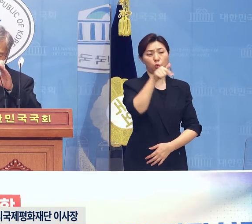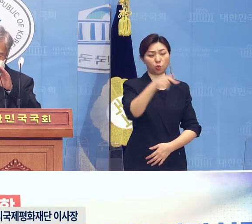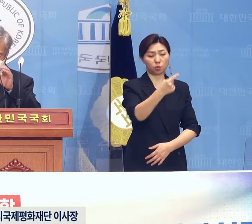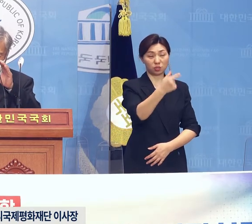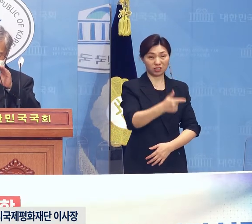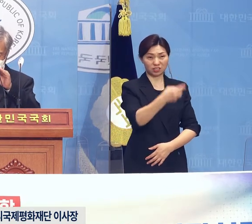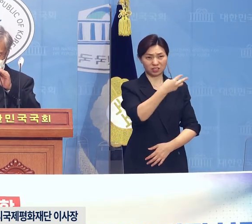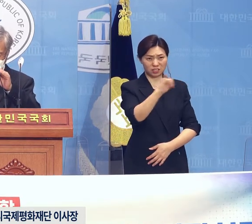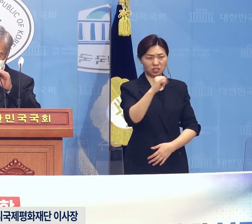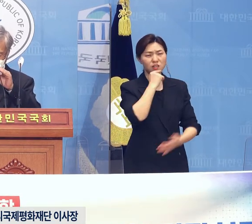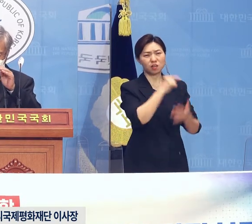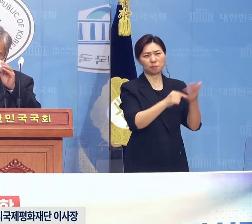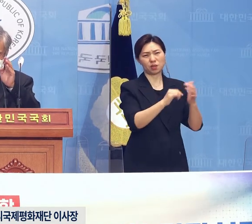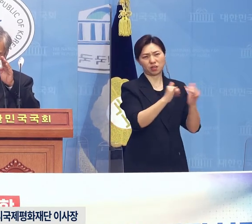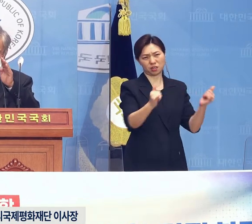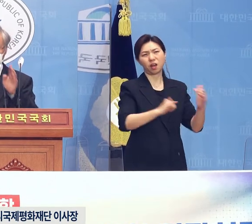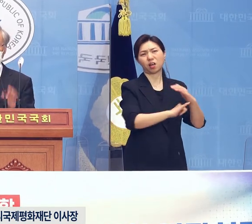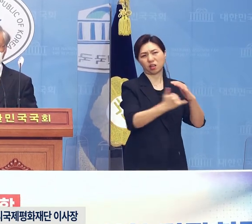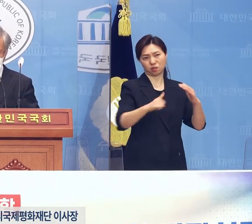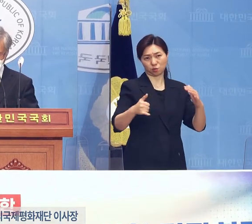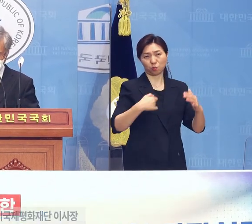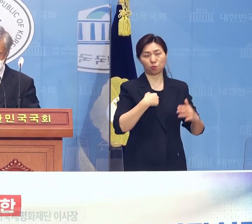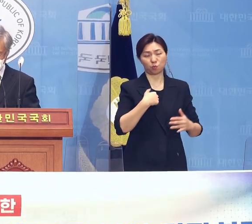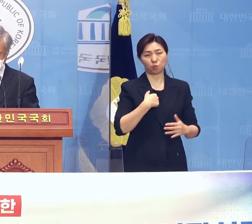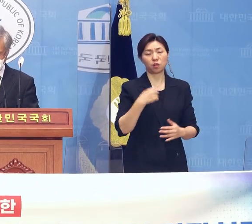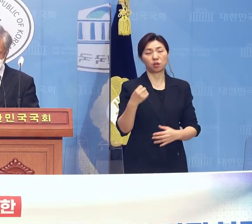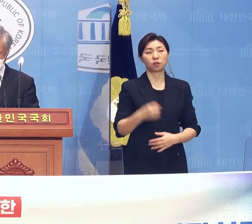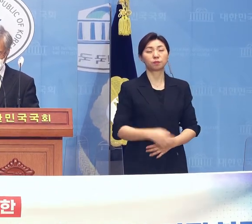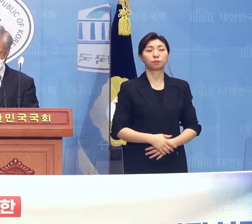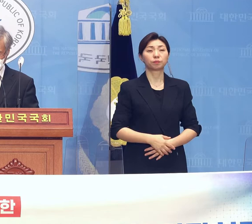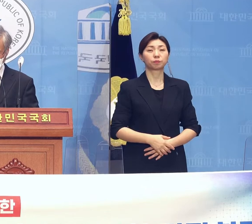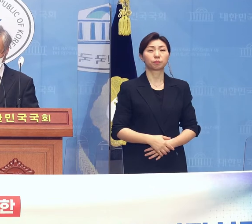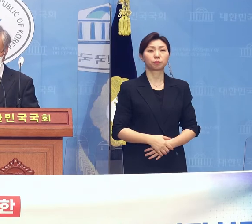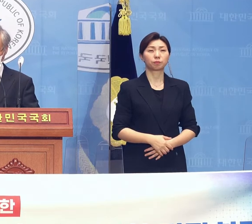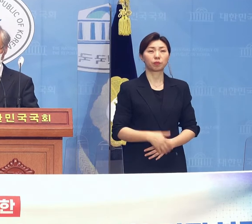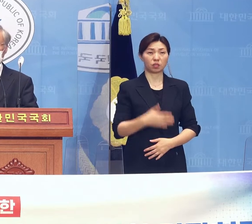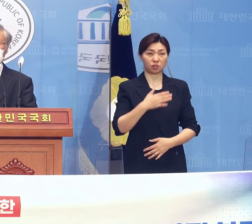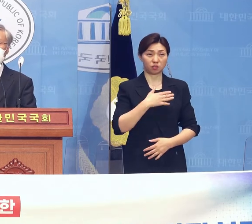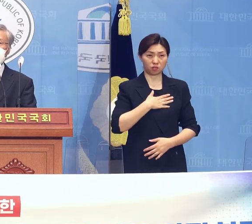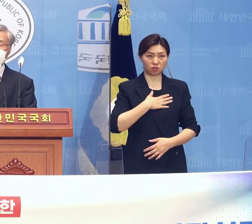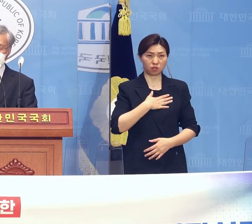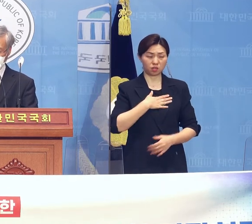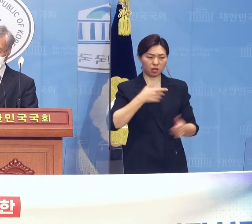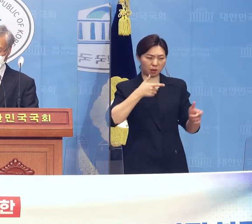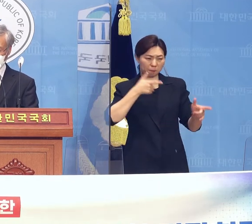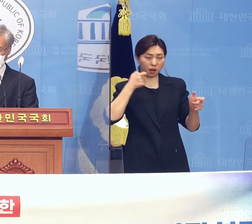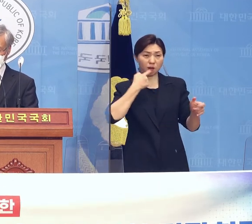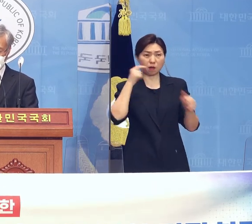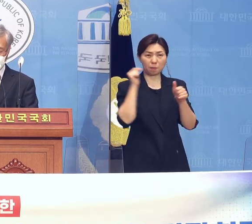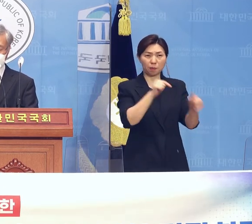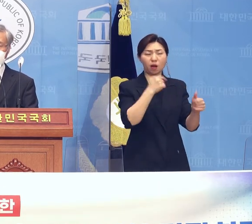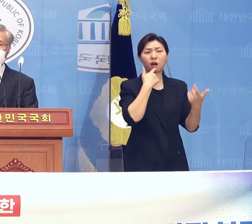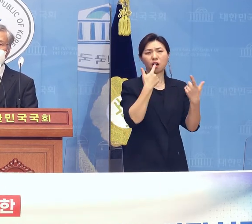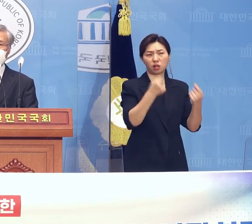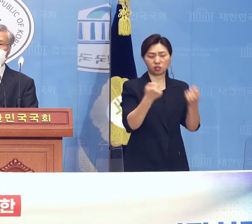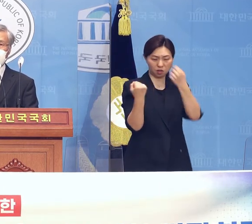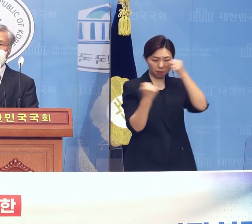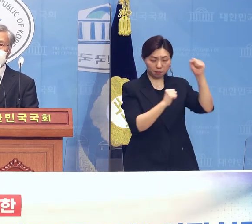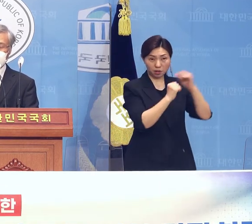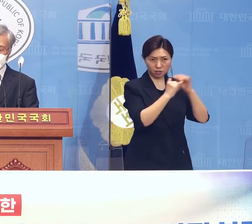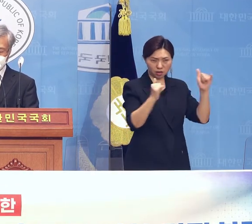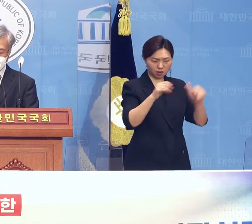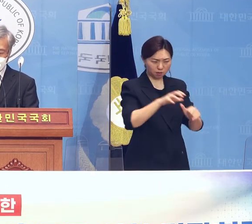발생 당시 한미 양국 정부는 사격 명령이나 바라놓는 피난민 통제 지침을